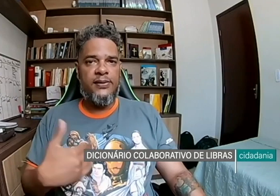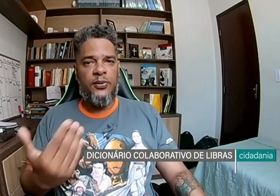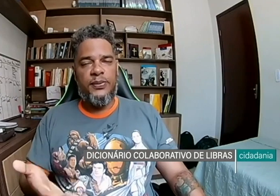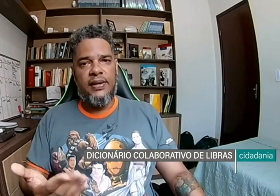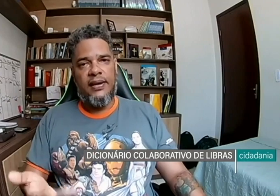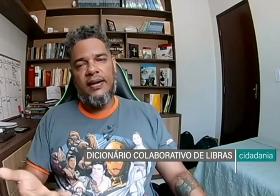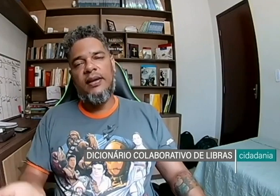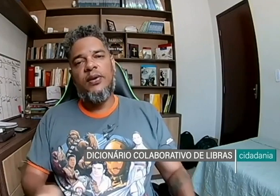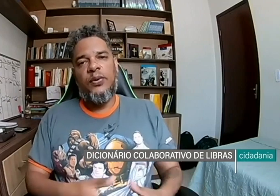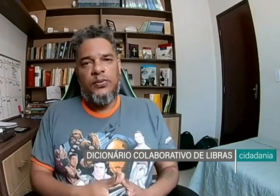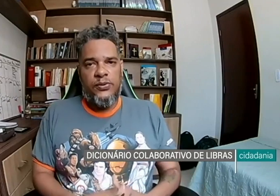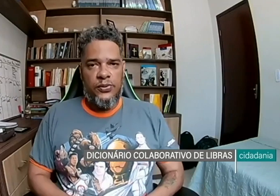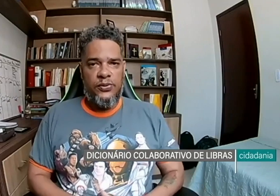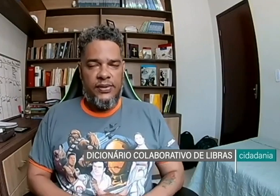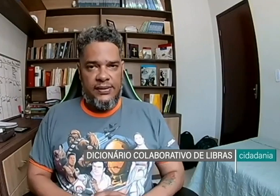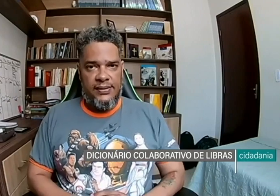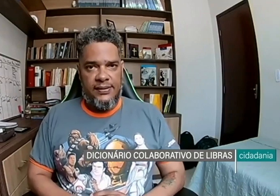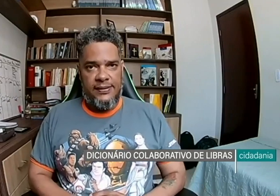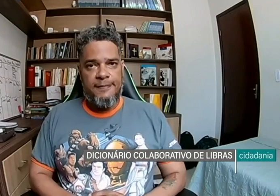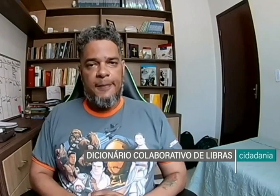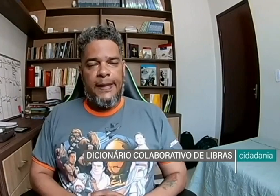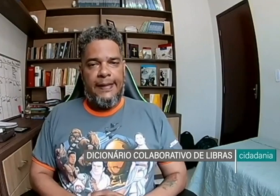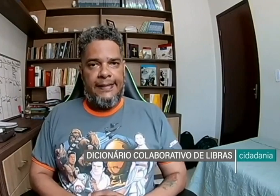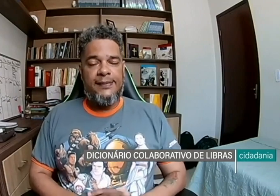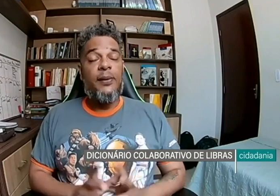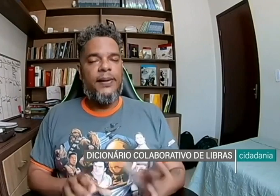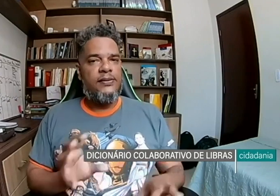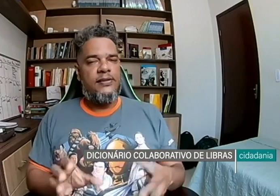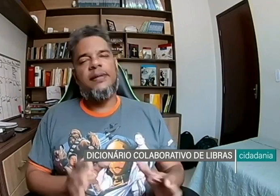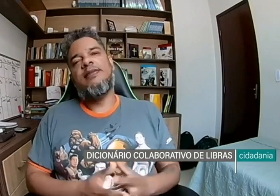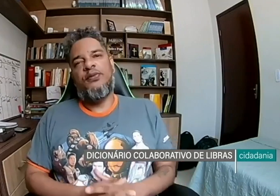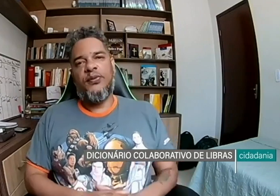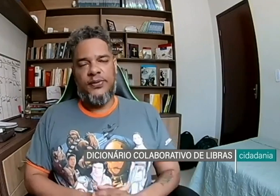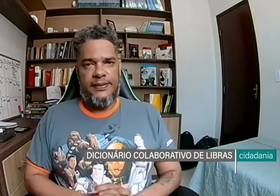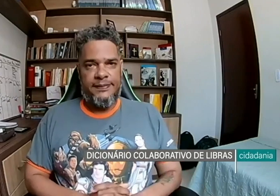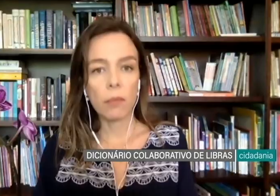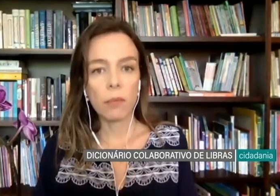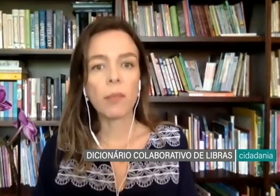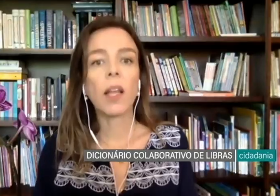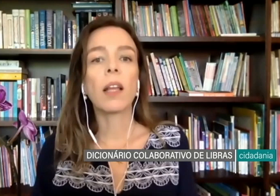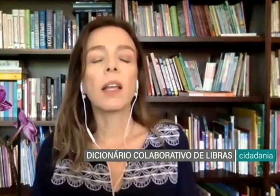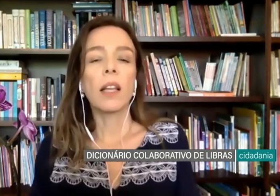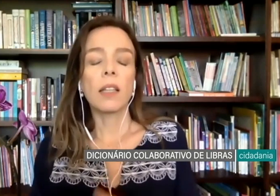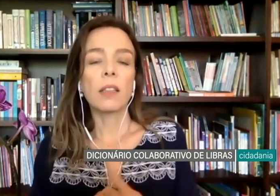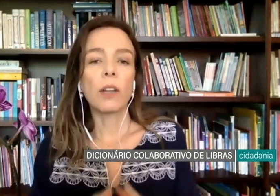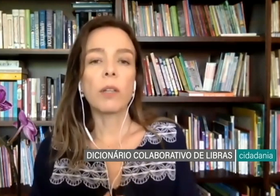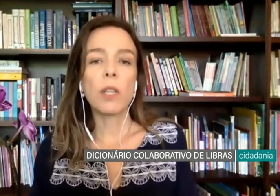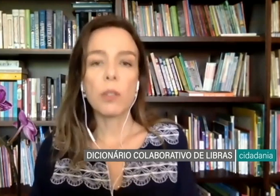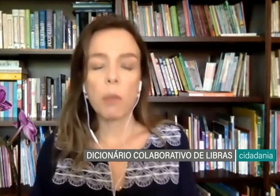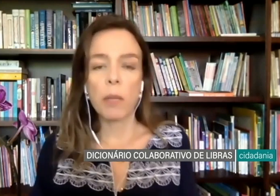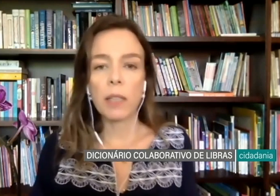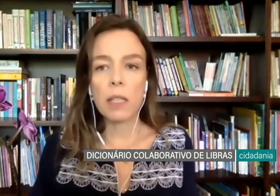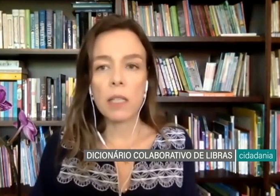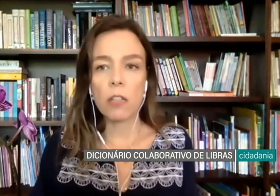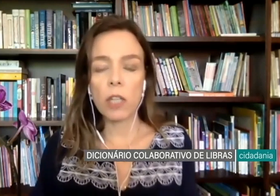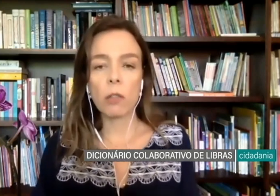comunicar com os surdos nesses momentos específicos. Então, isso é bem interessante, né? Que o